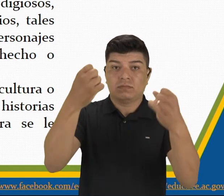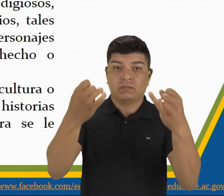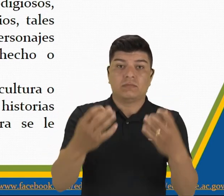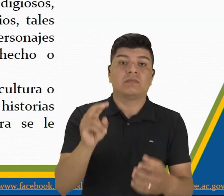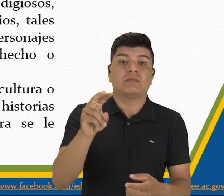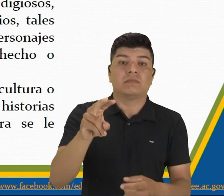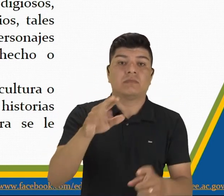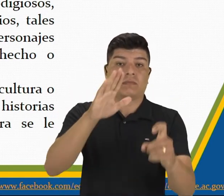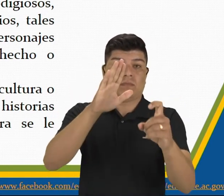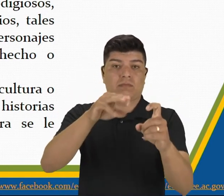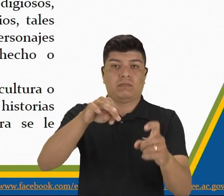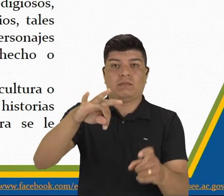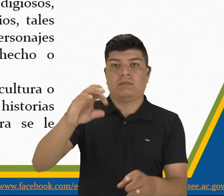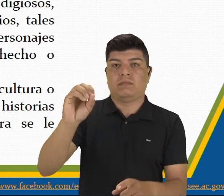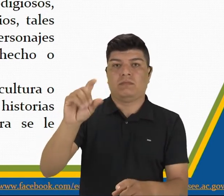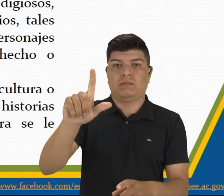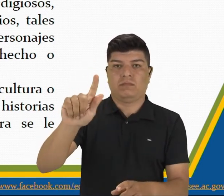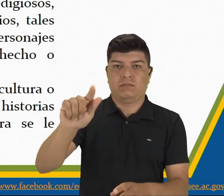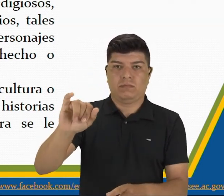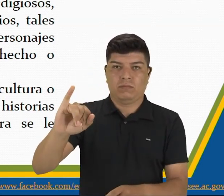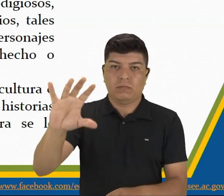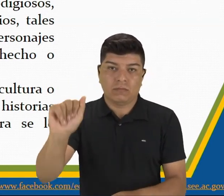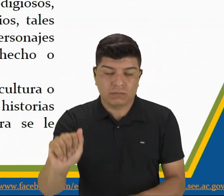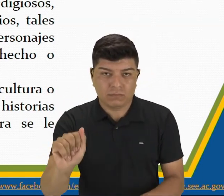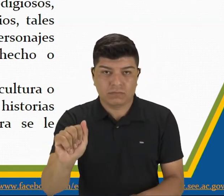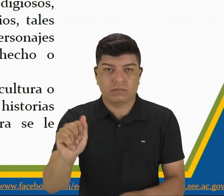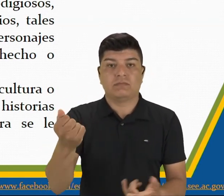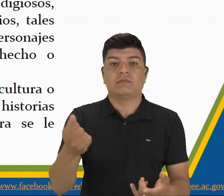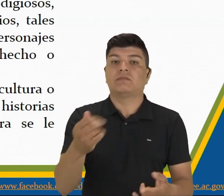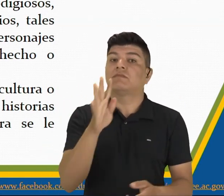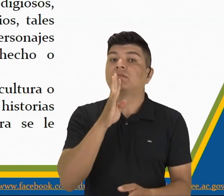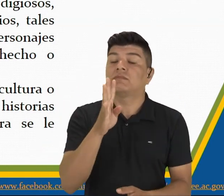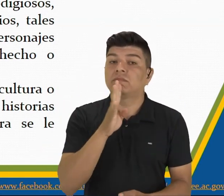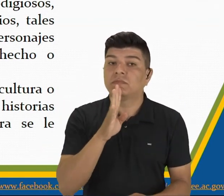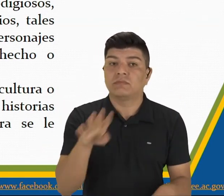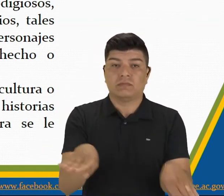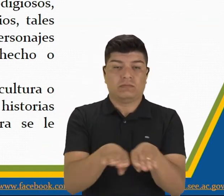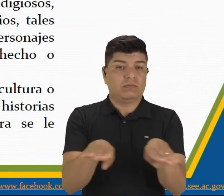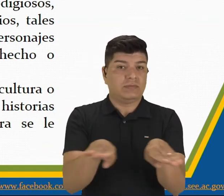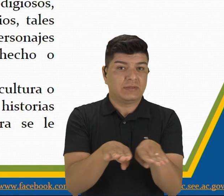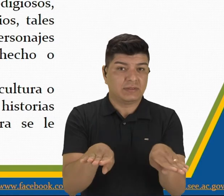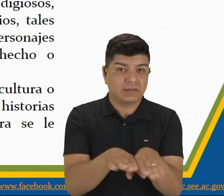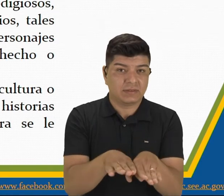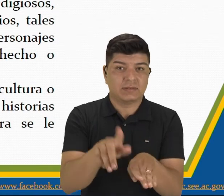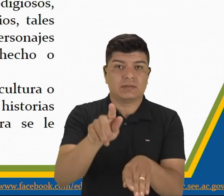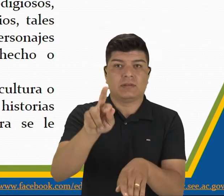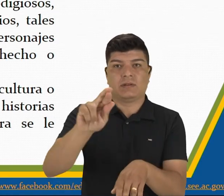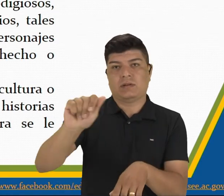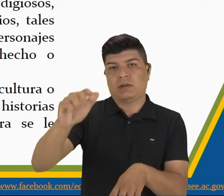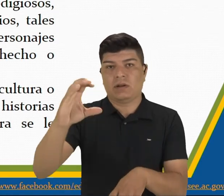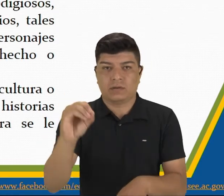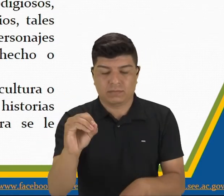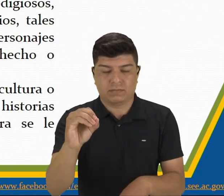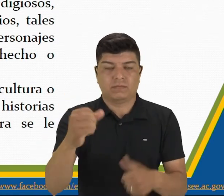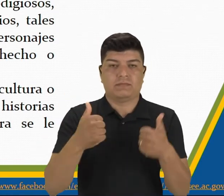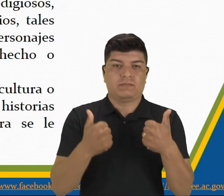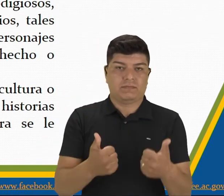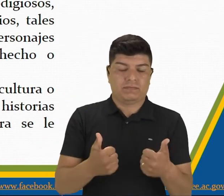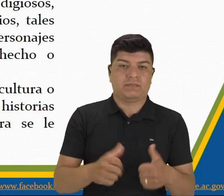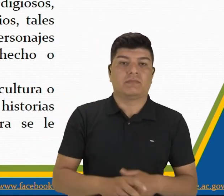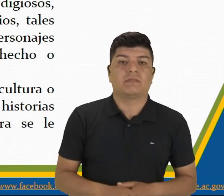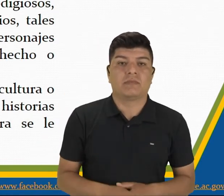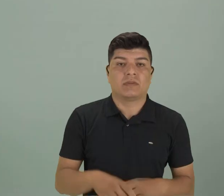mitología. Y la mitología más conocida es la mitología grega, ¿ok? Entonces,